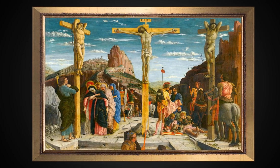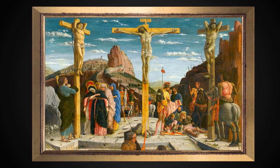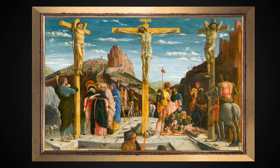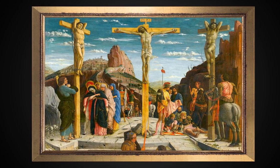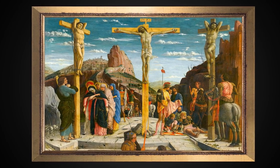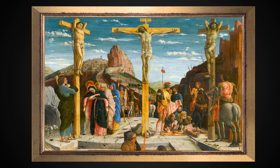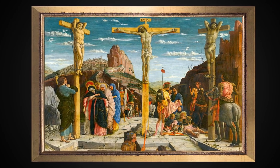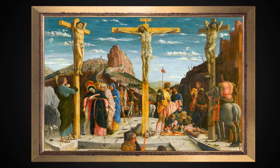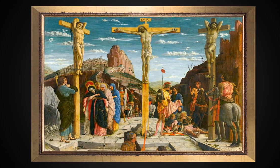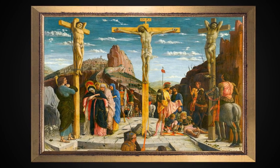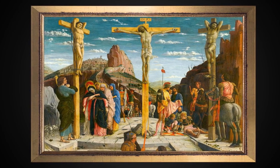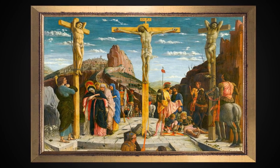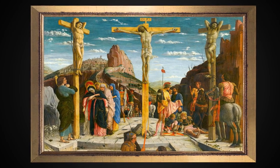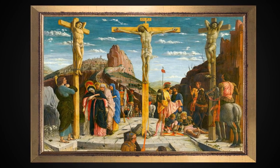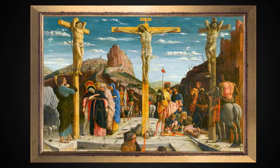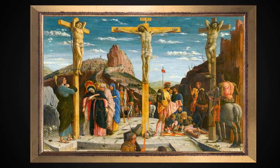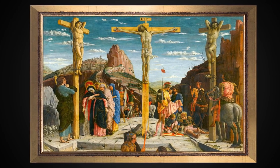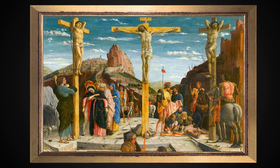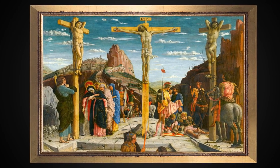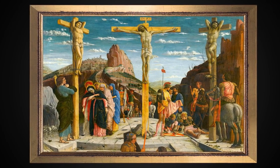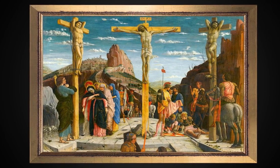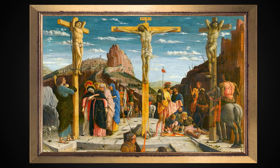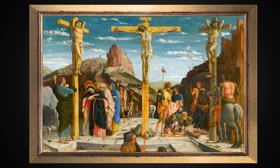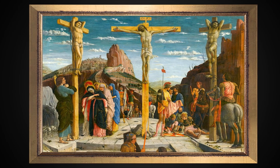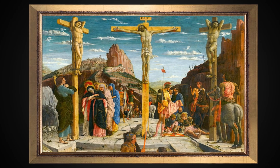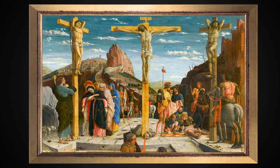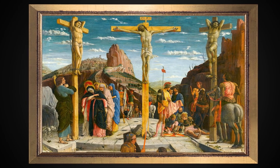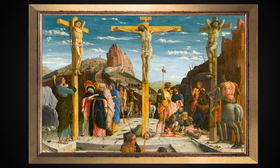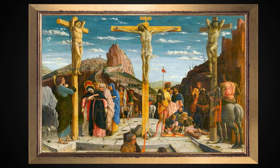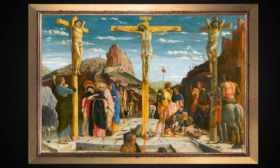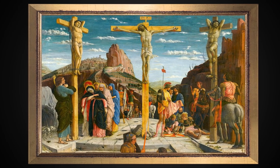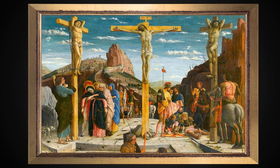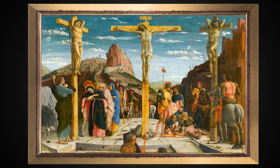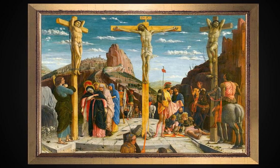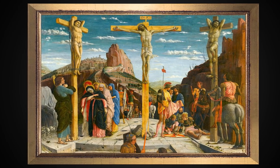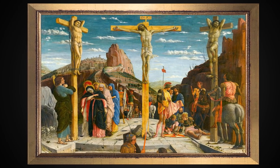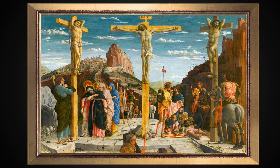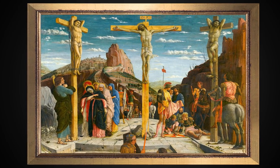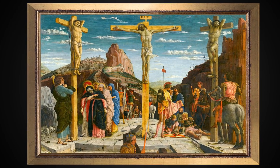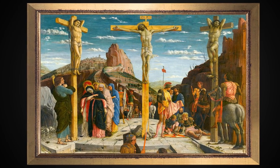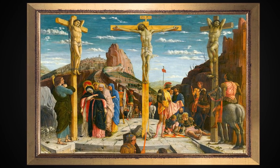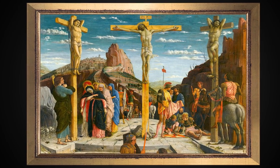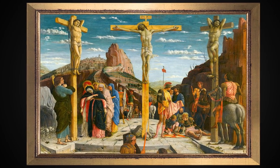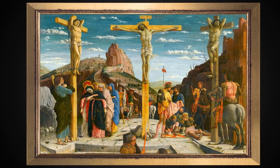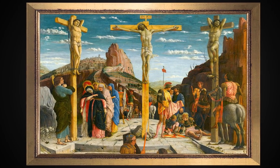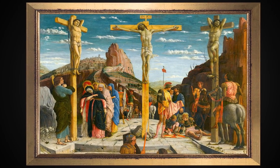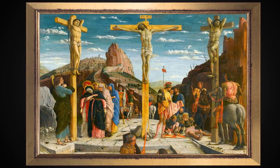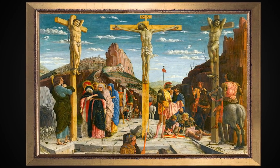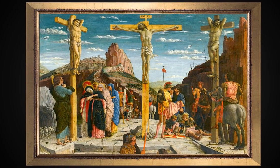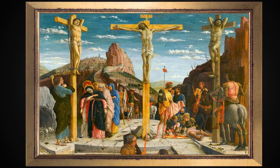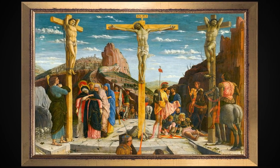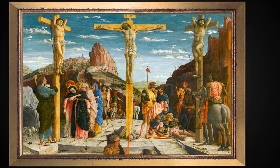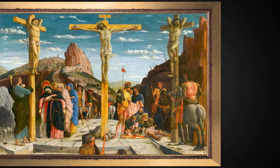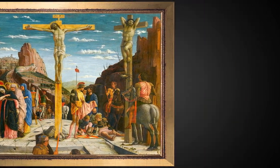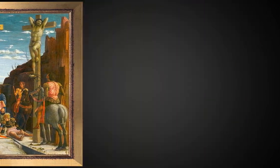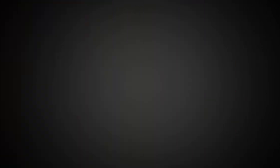arte pode despertar em nós a beleza, mesmo dentro da tragédia. Olha o que as sensações podem fazer conosco.